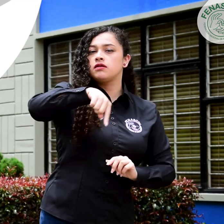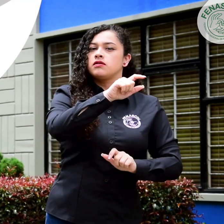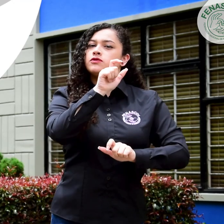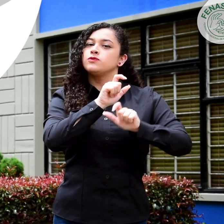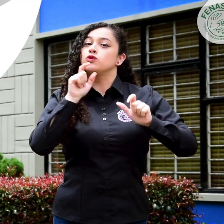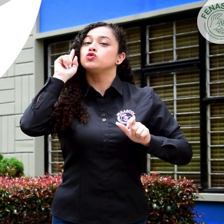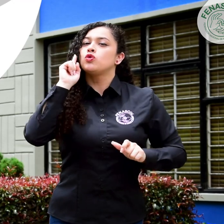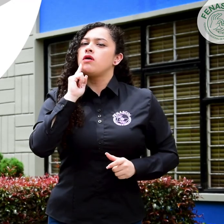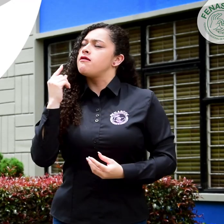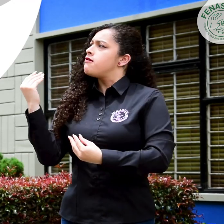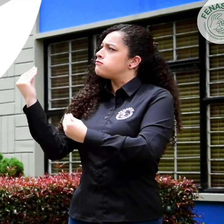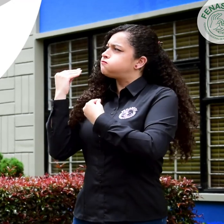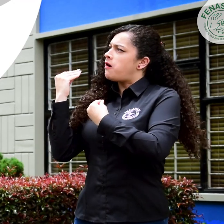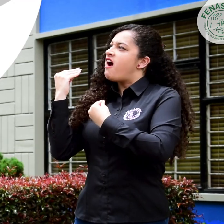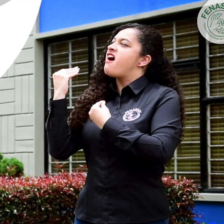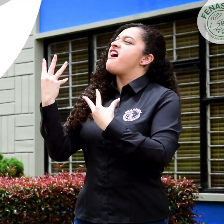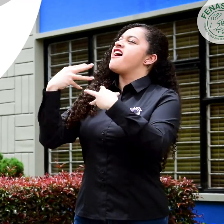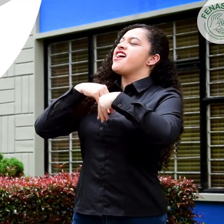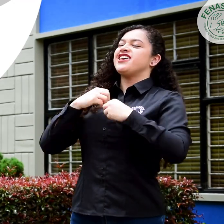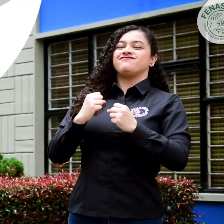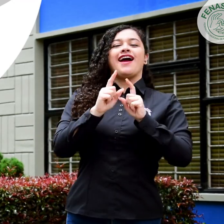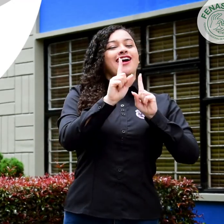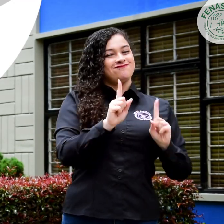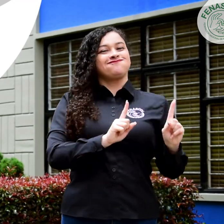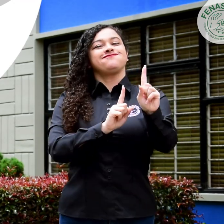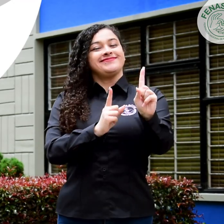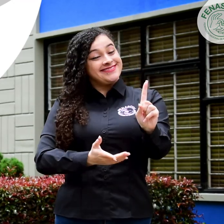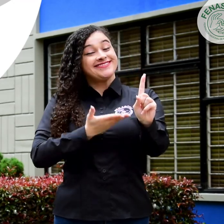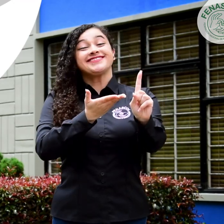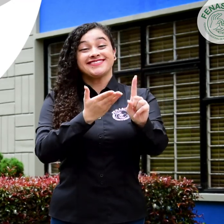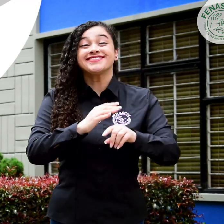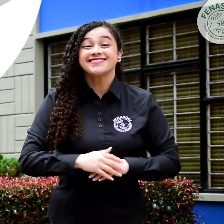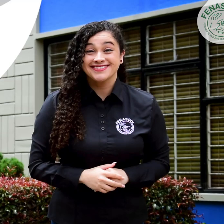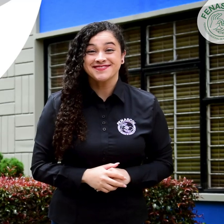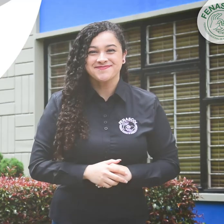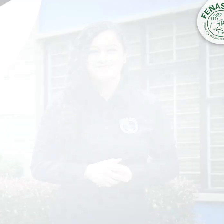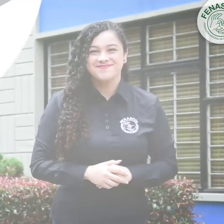señas, y así adquirir las competencias necesarias para dirigir estas actividades.